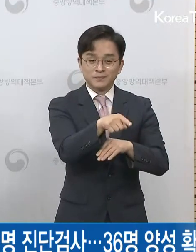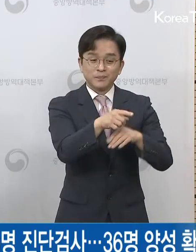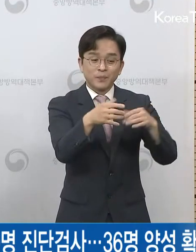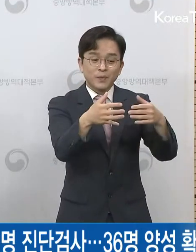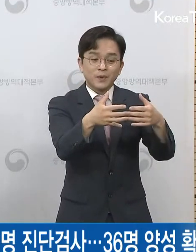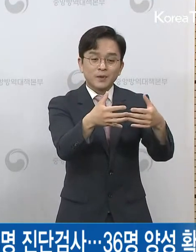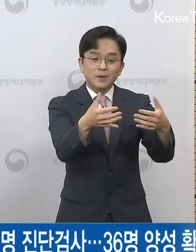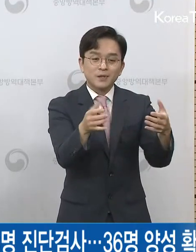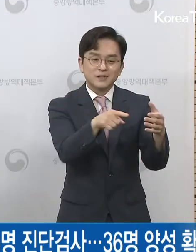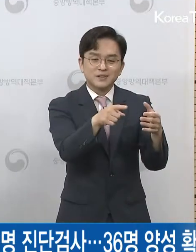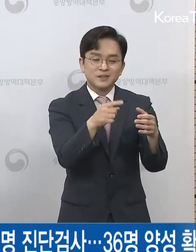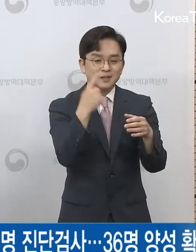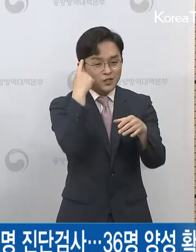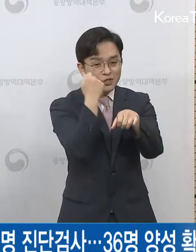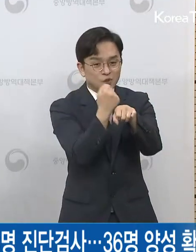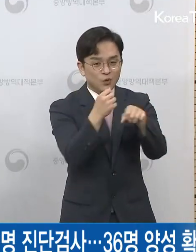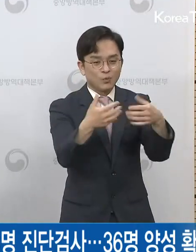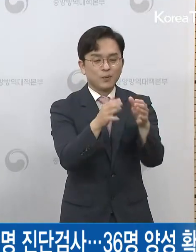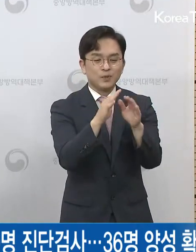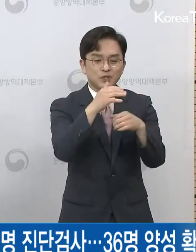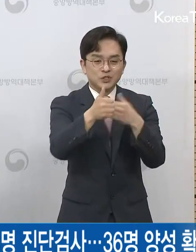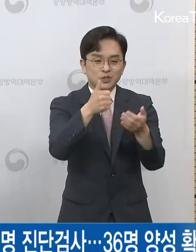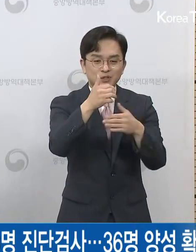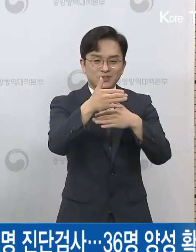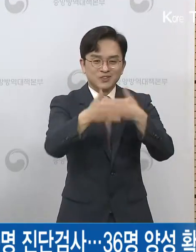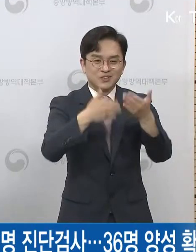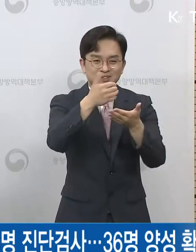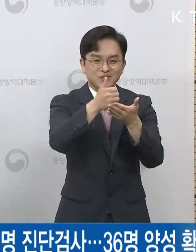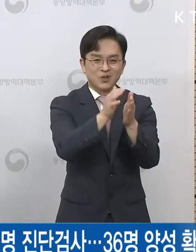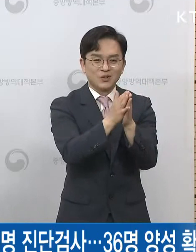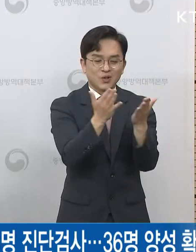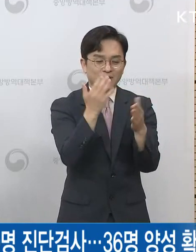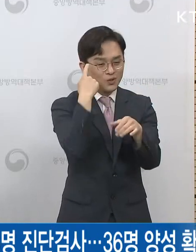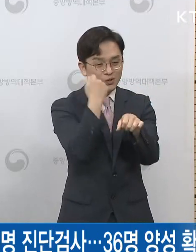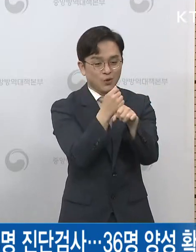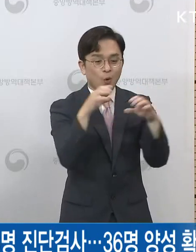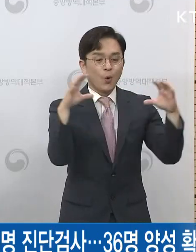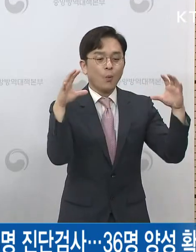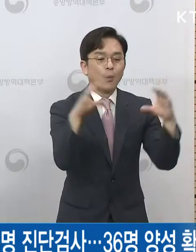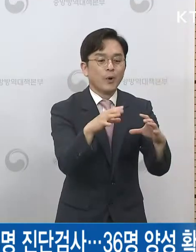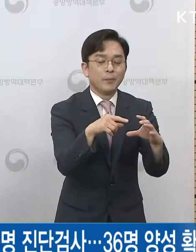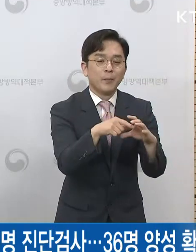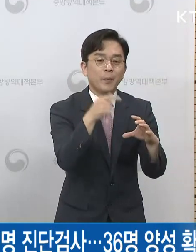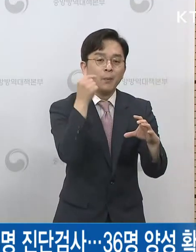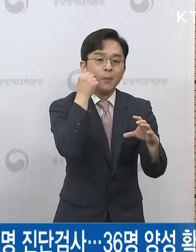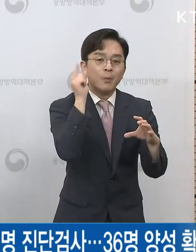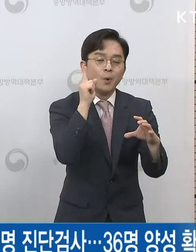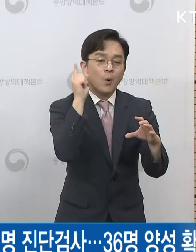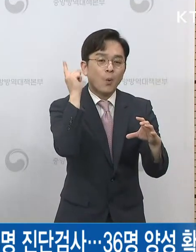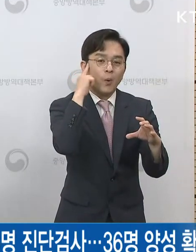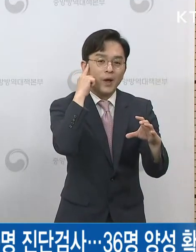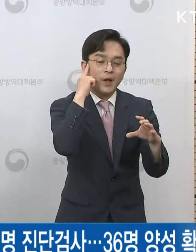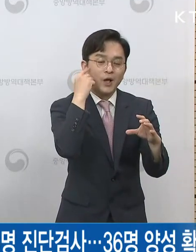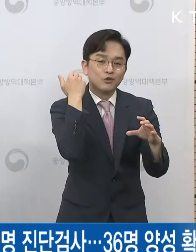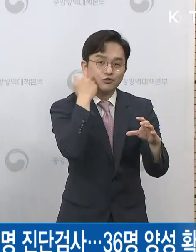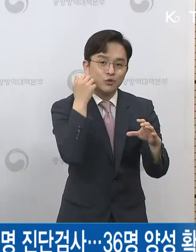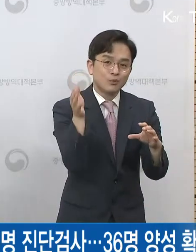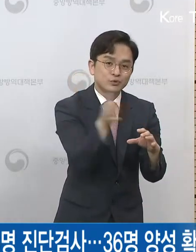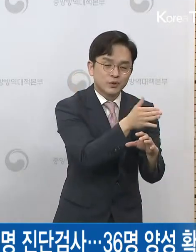경로를 통해서 감염이 유입이 됐는지에 대해서는 아직 조사 중이고 확인되지는 않았습니다.